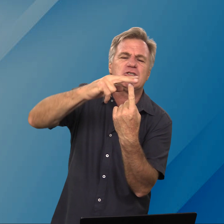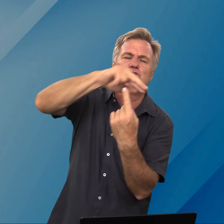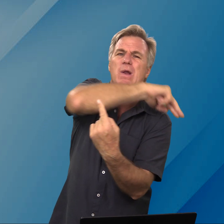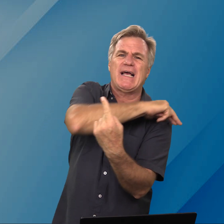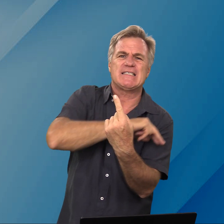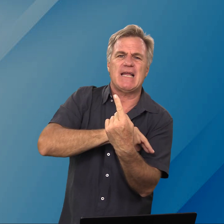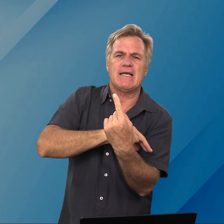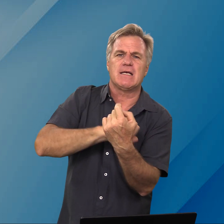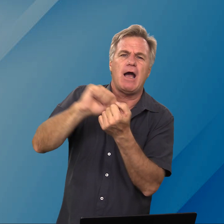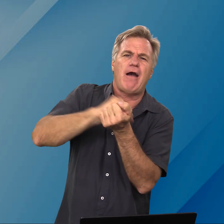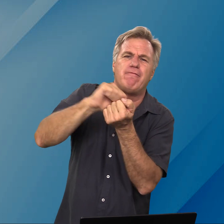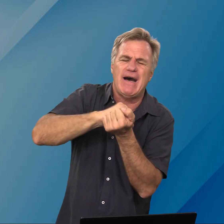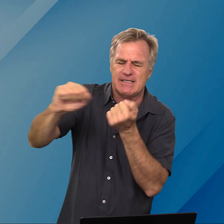skoonges gesnij is gewas